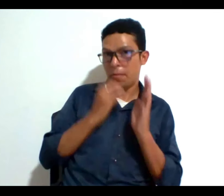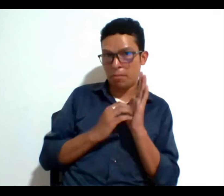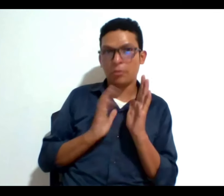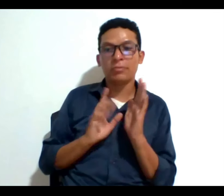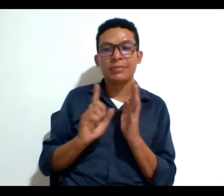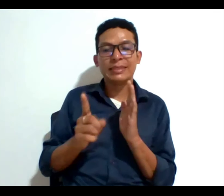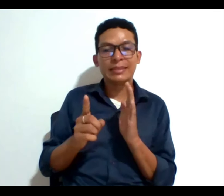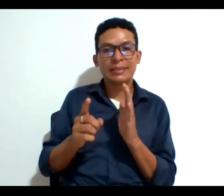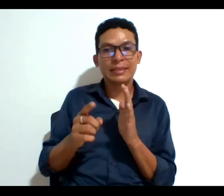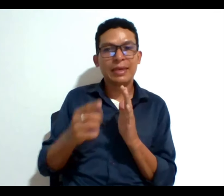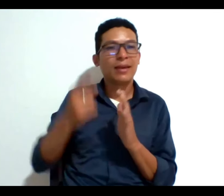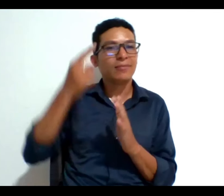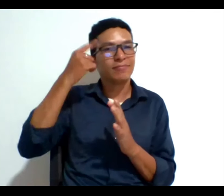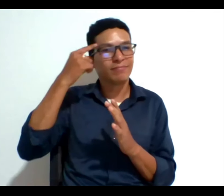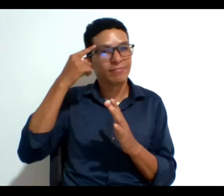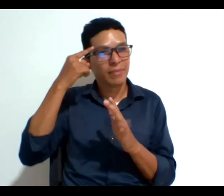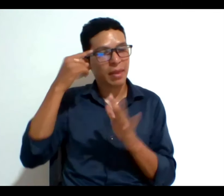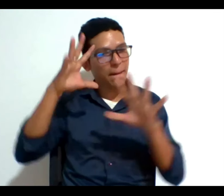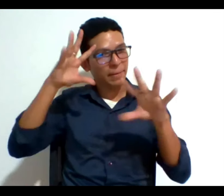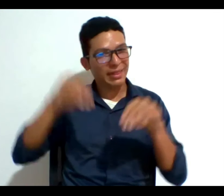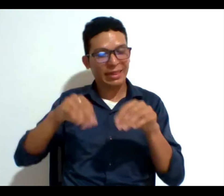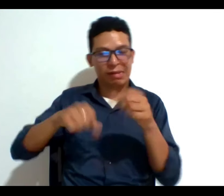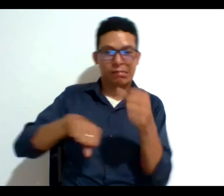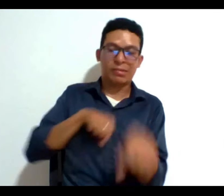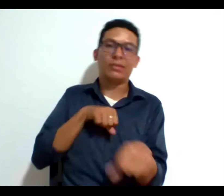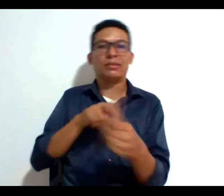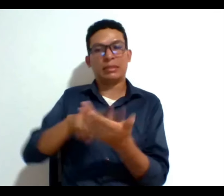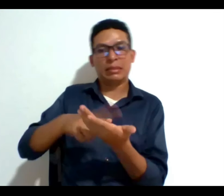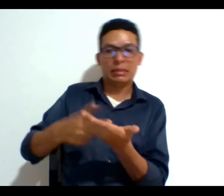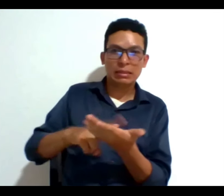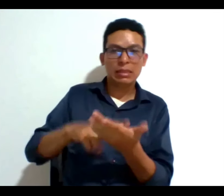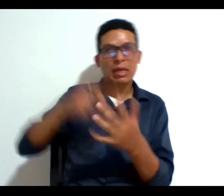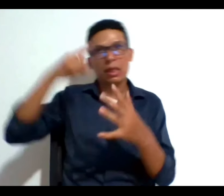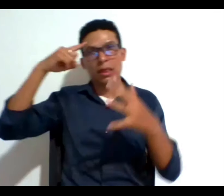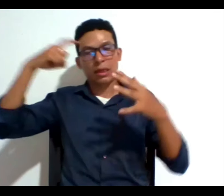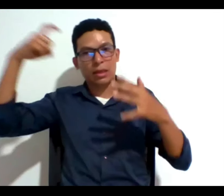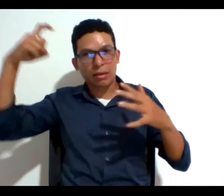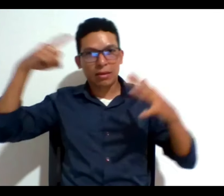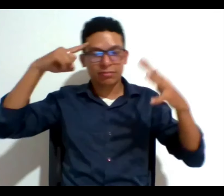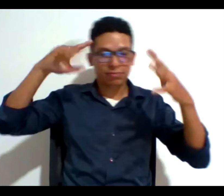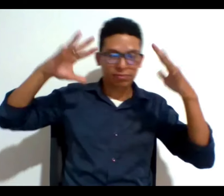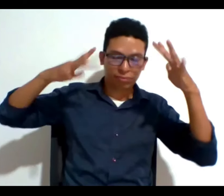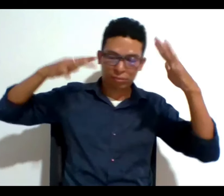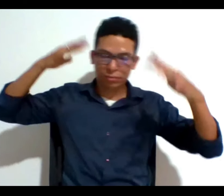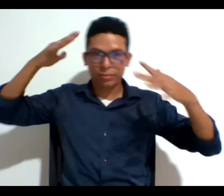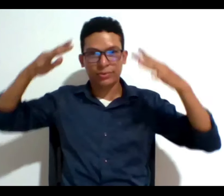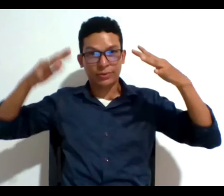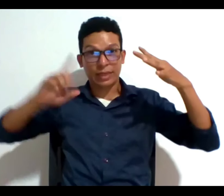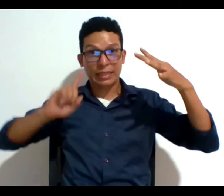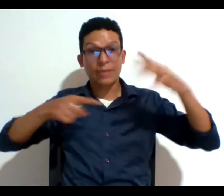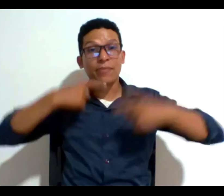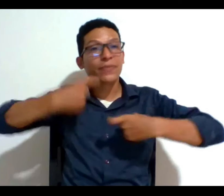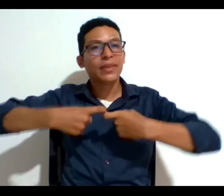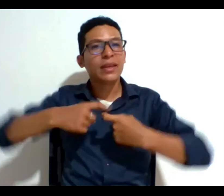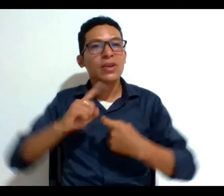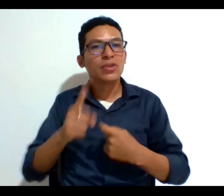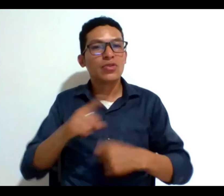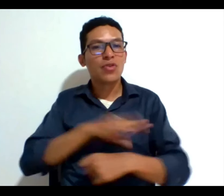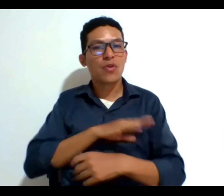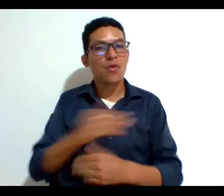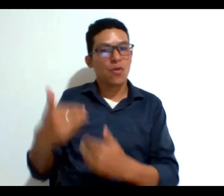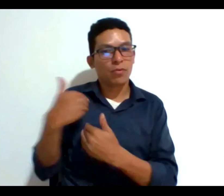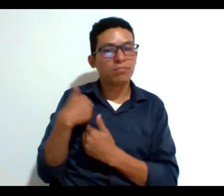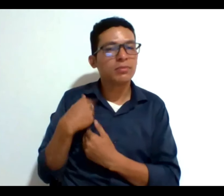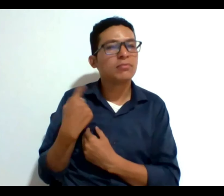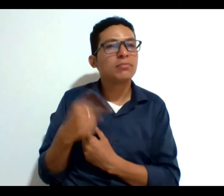esquizofrenia que tenga delirios que tenga alucinaciones podría tener una dificultad en su competencia para